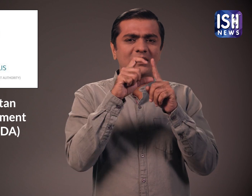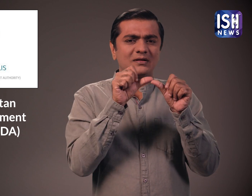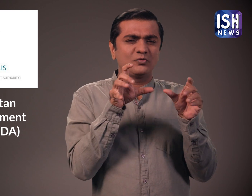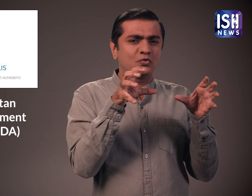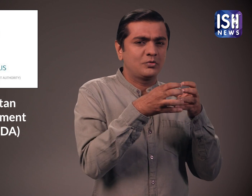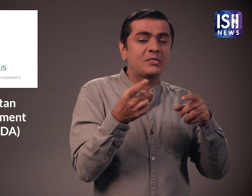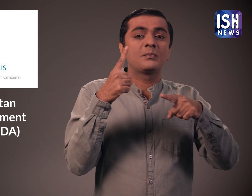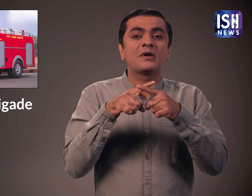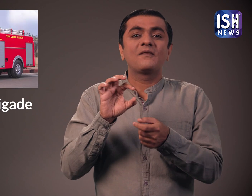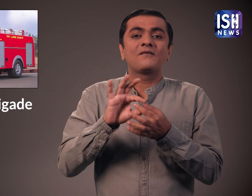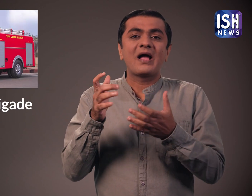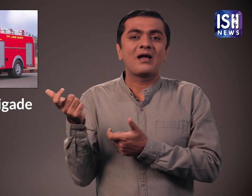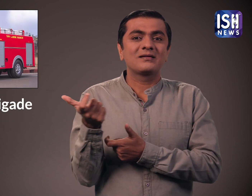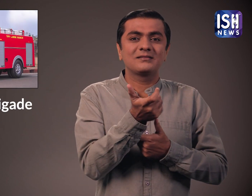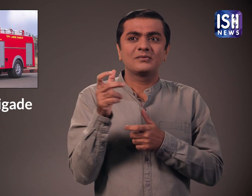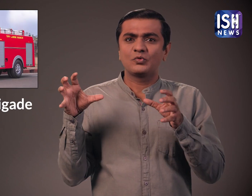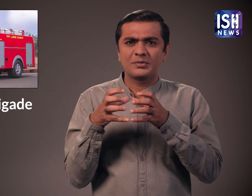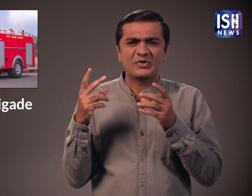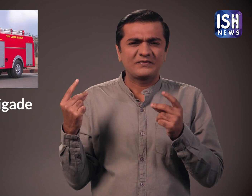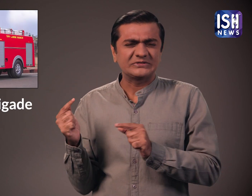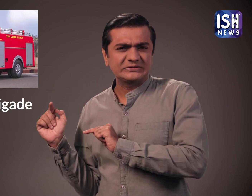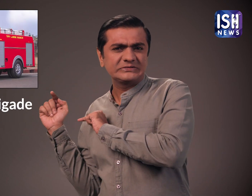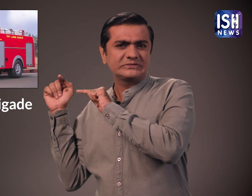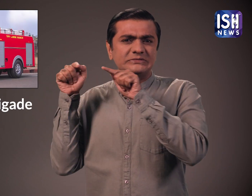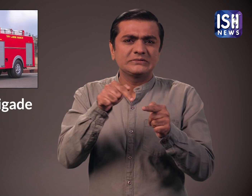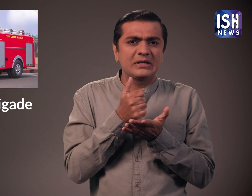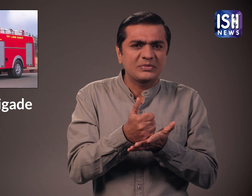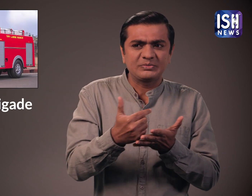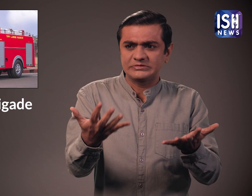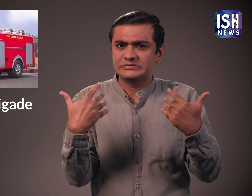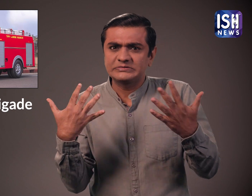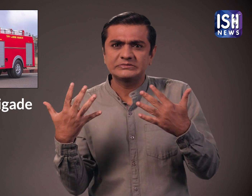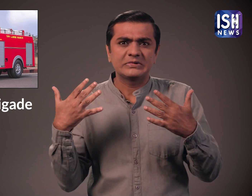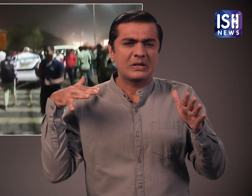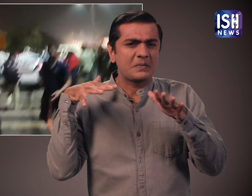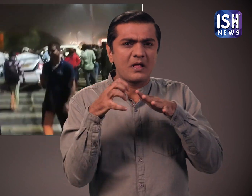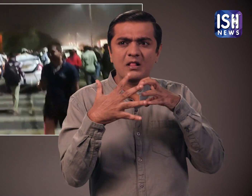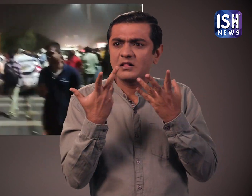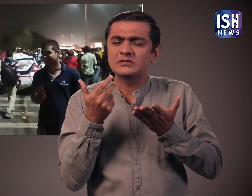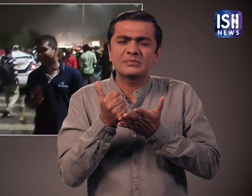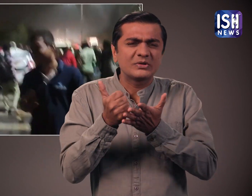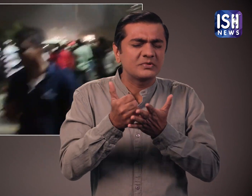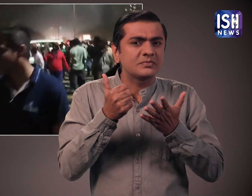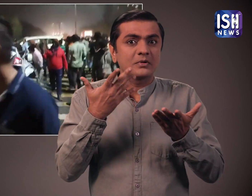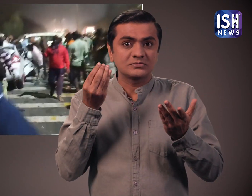बचाओं में मदद के लिए पूने मेट्रोपॉलिटन रीजिन डेवलाप्मेंट आथोरिटी और पूने फायर ब्रिगेट तुरंट मौके पर पहुँच गए